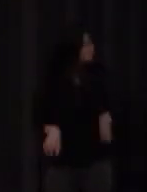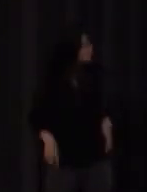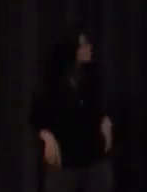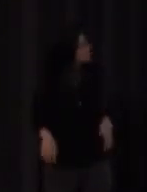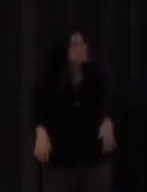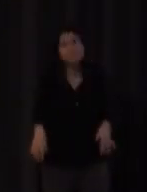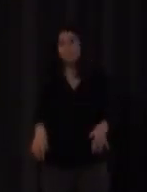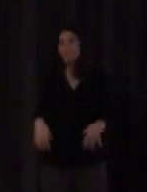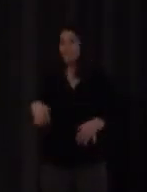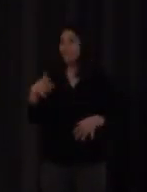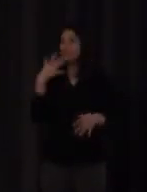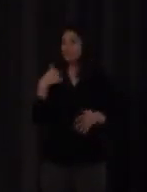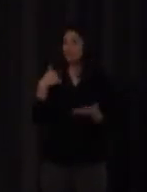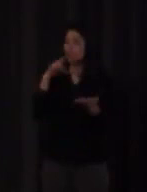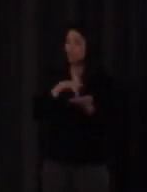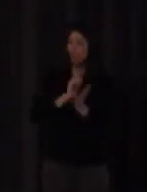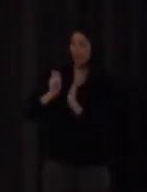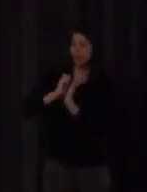yo a la hora de escribir le digo bueno